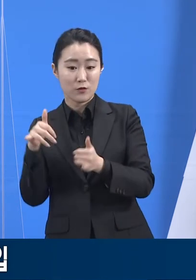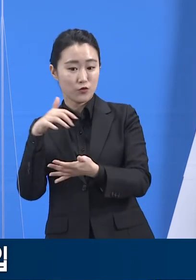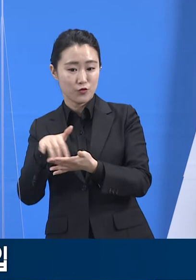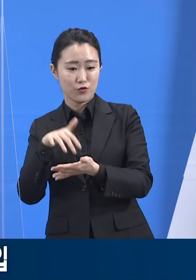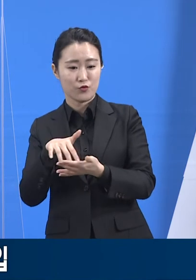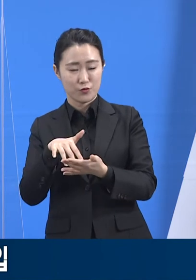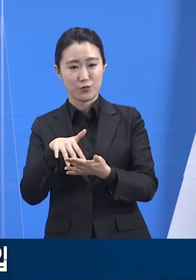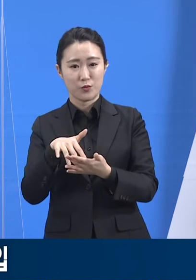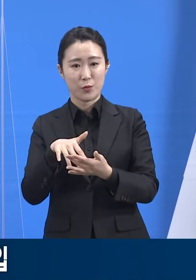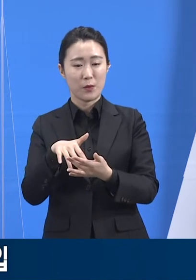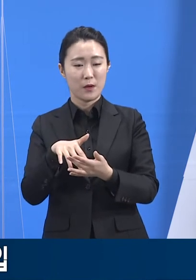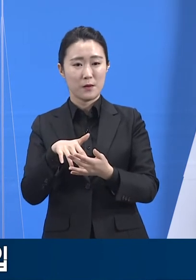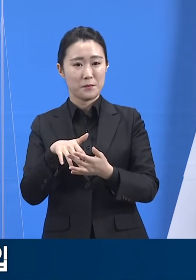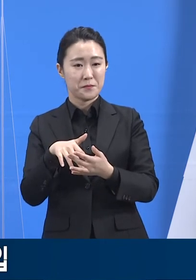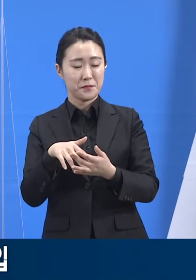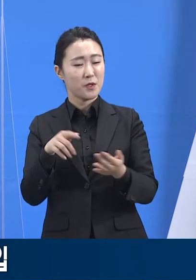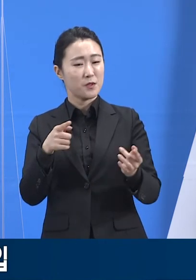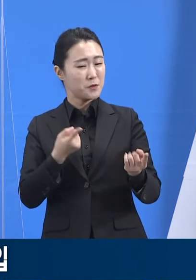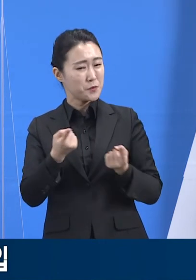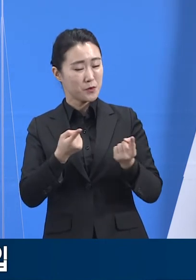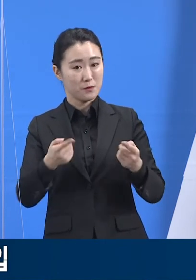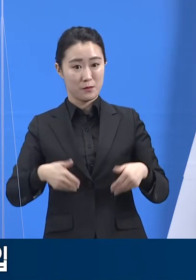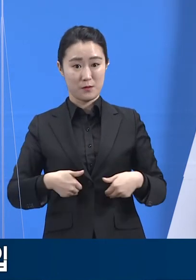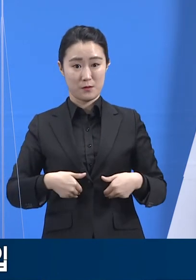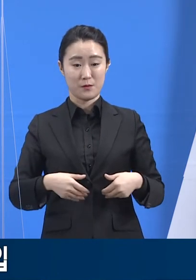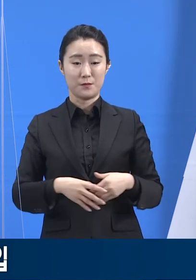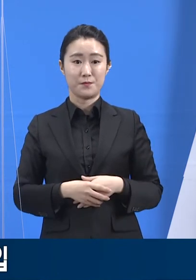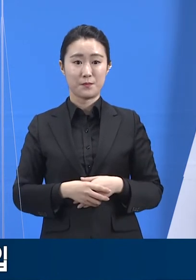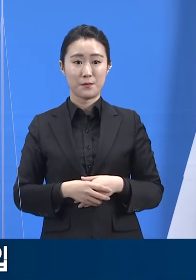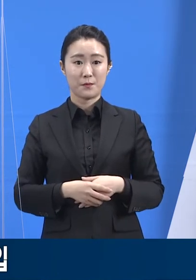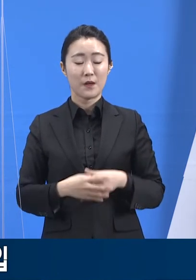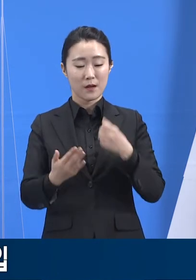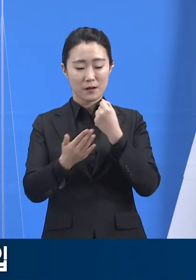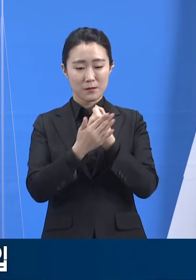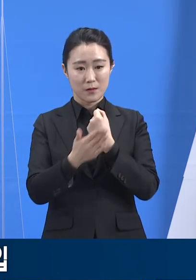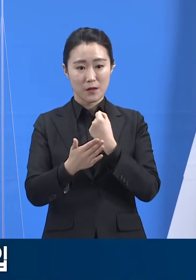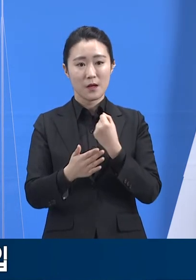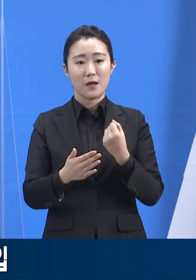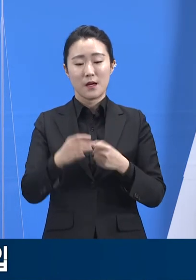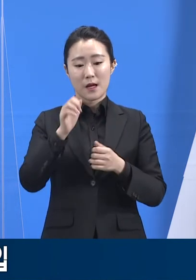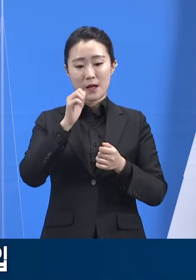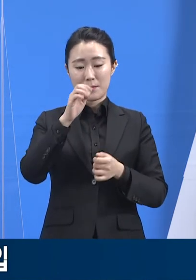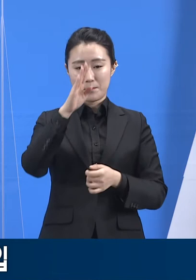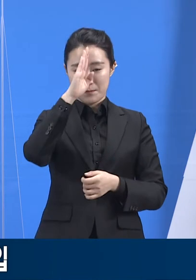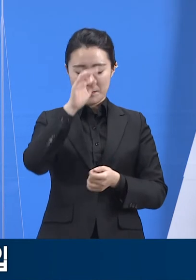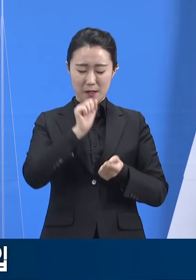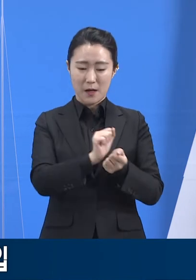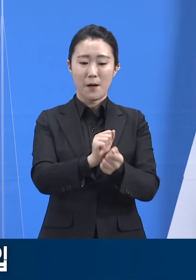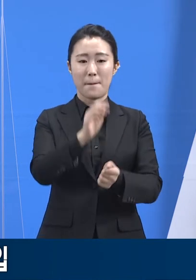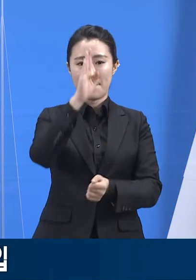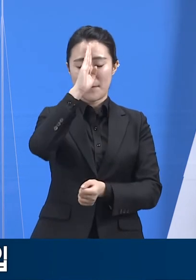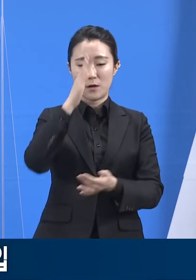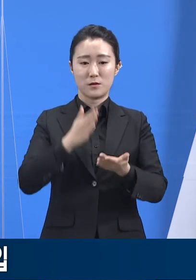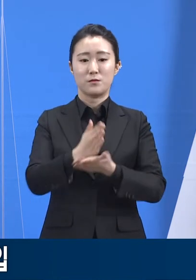요양병원을 지난 1월 13일 감염병 전담 요양병원으로 지정하고 적극 운영 중입니다.